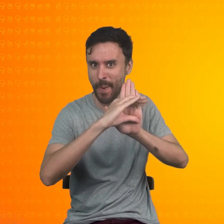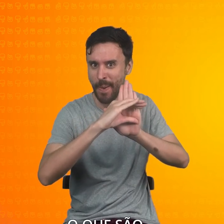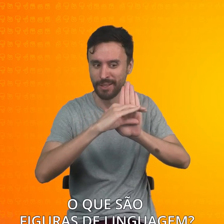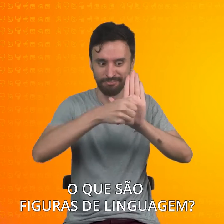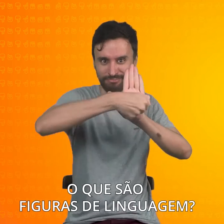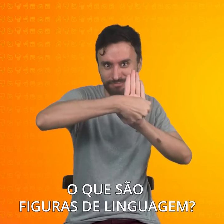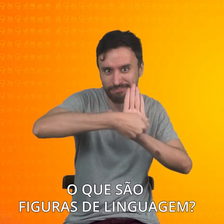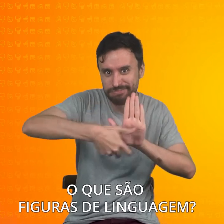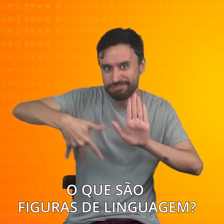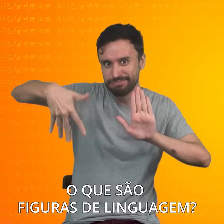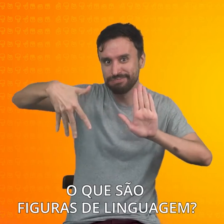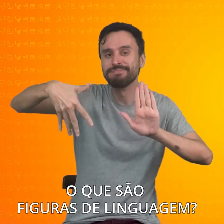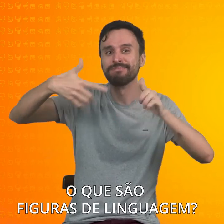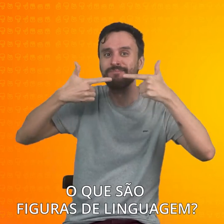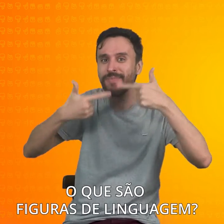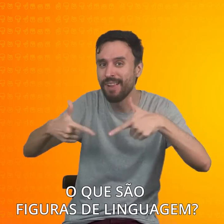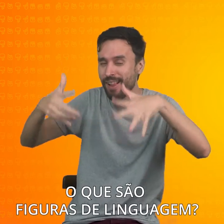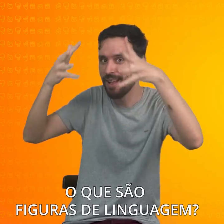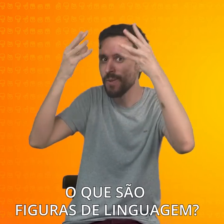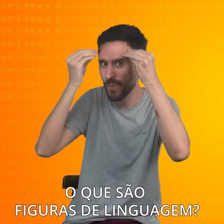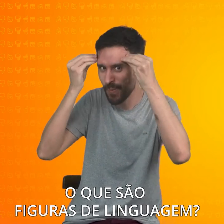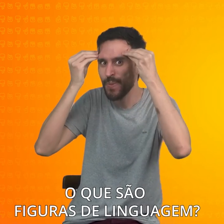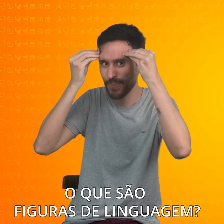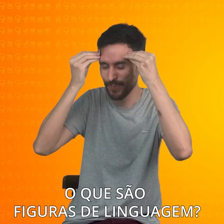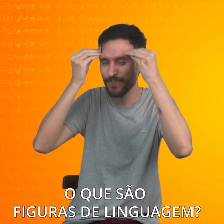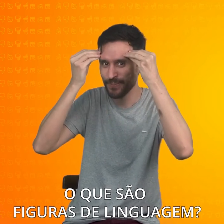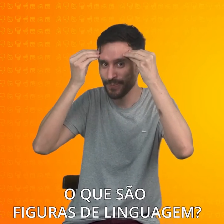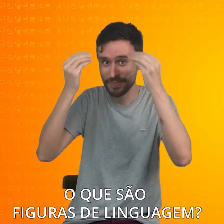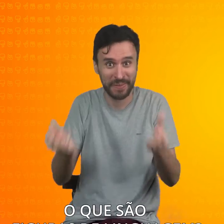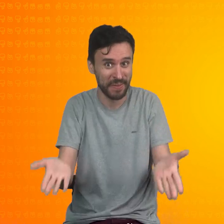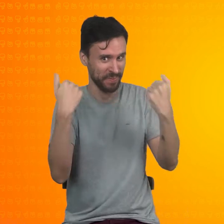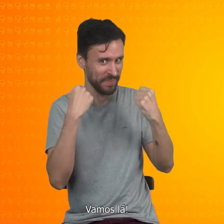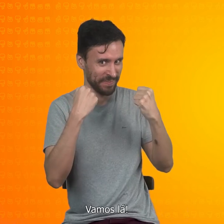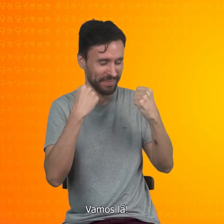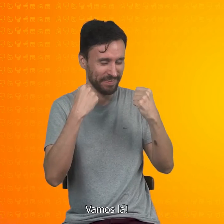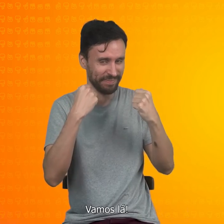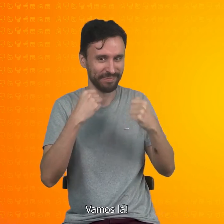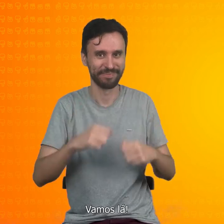são figuras de linguagem. Vamos lá?